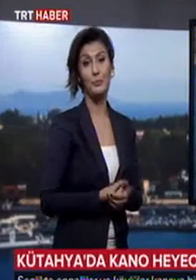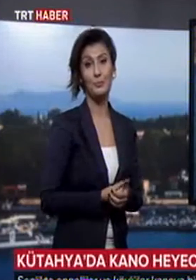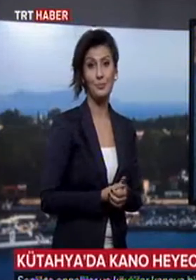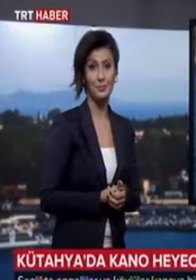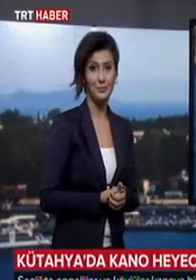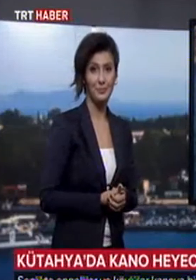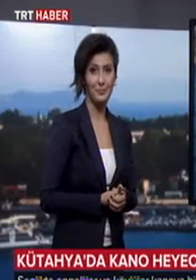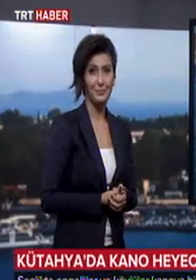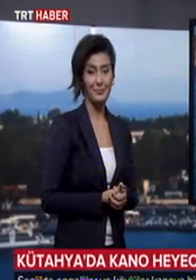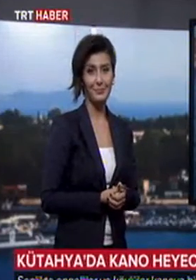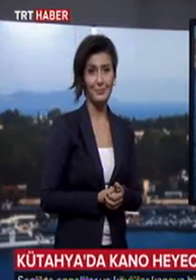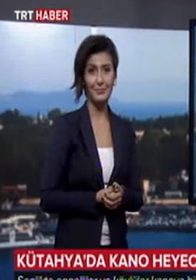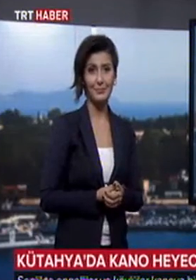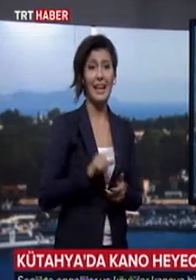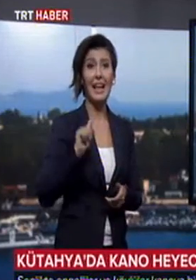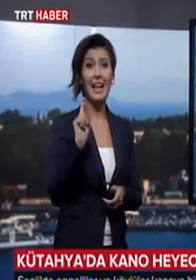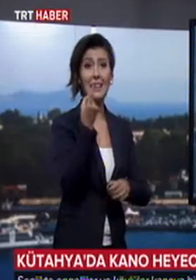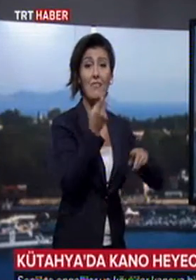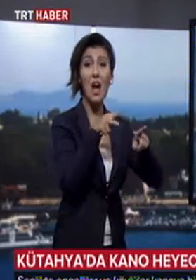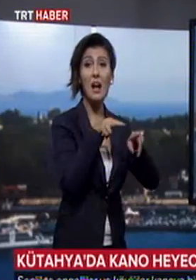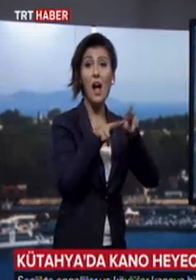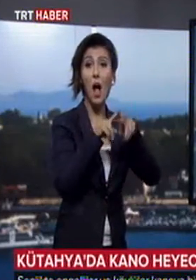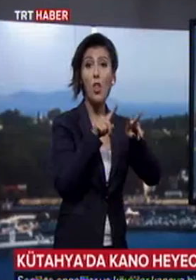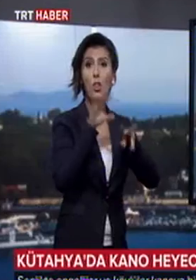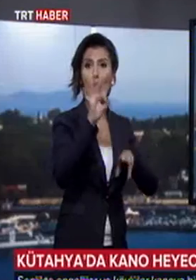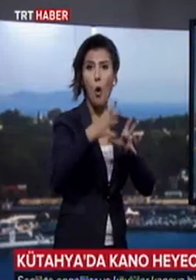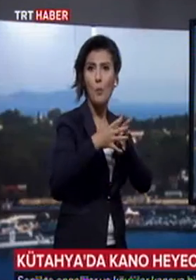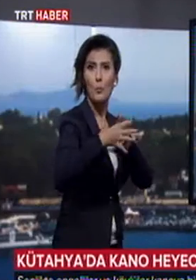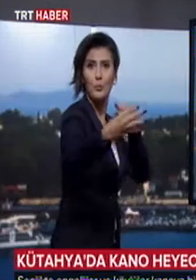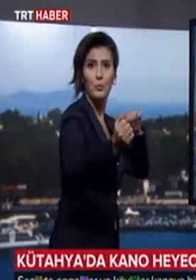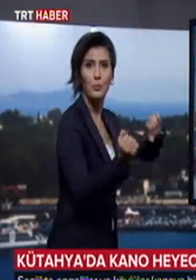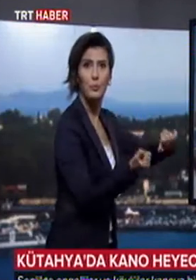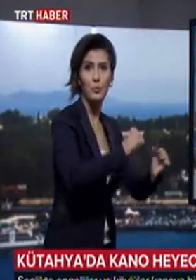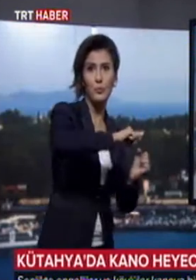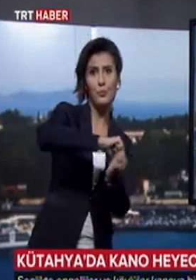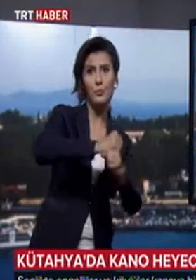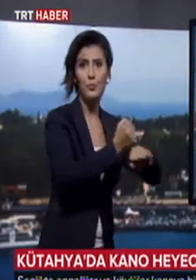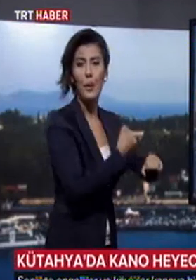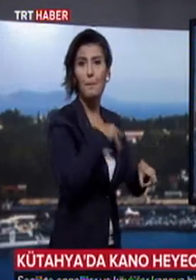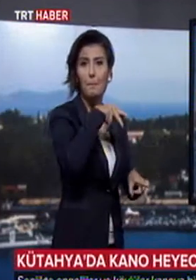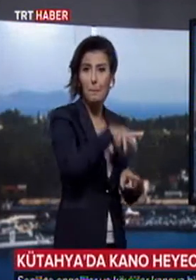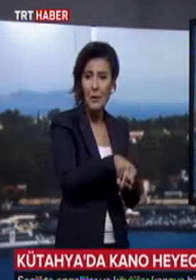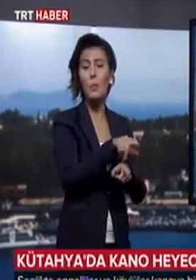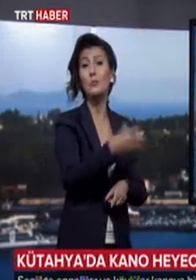İlk defa kanoya biniyorum. Kano çok güzel, mükemmel bir gelenek.